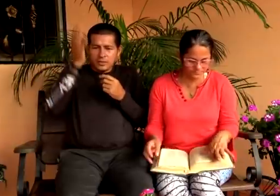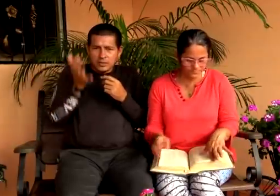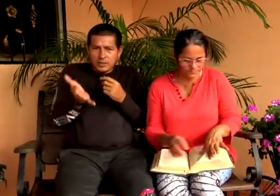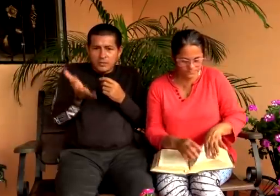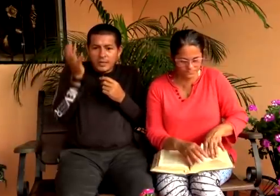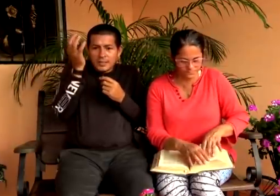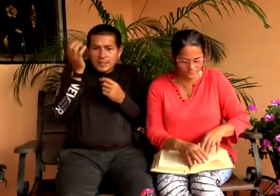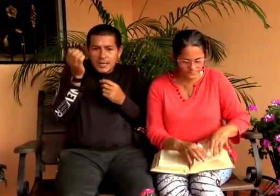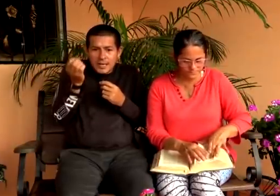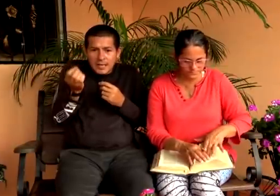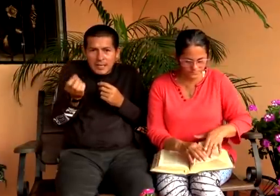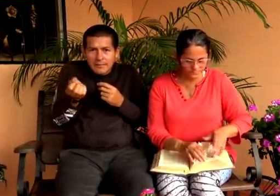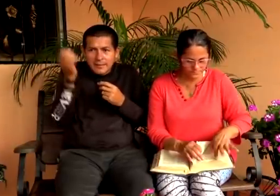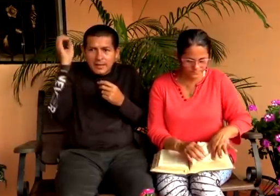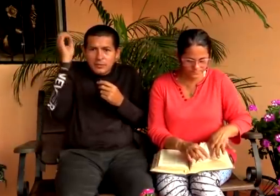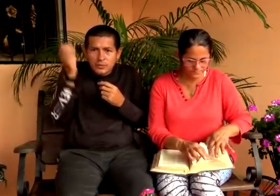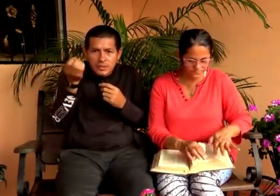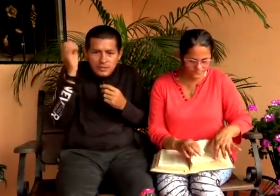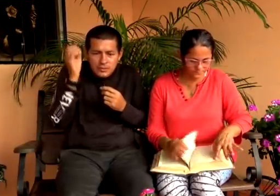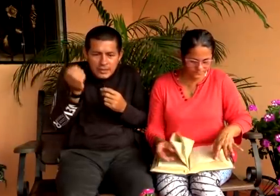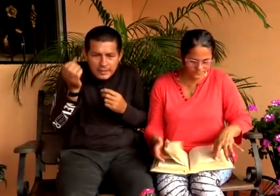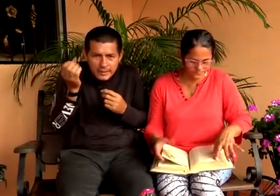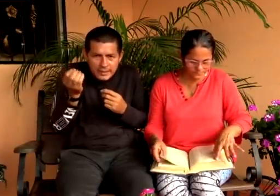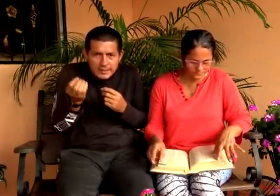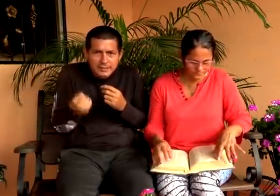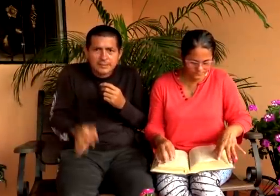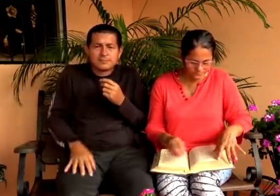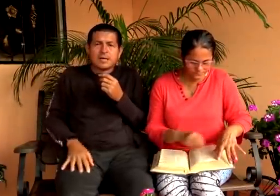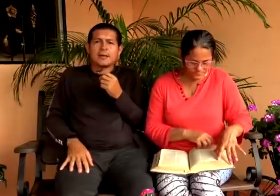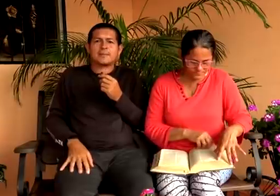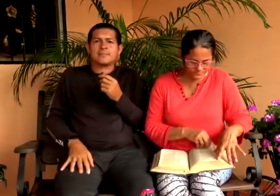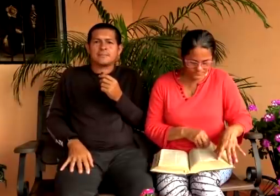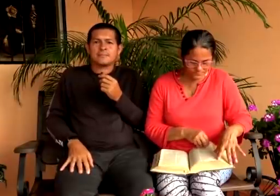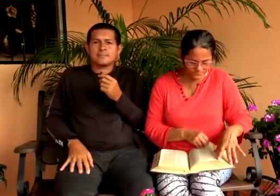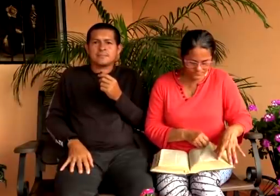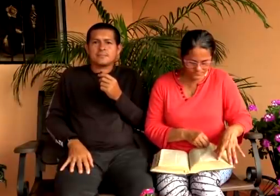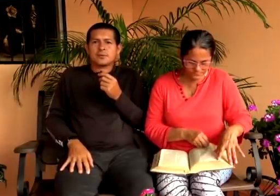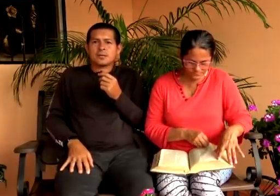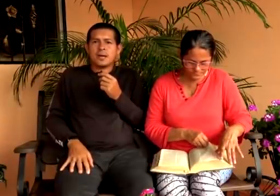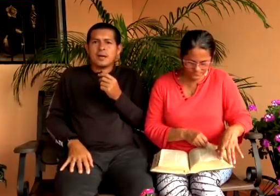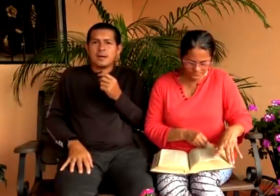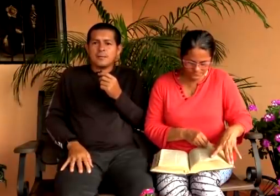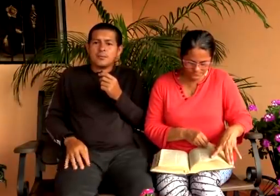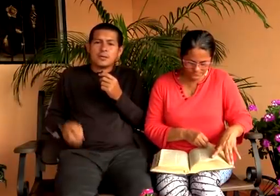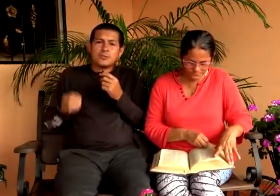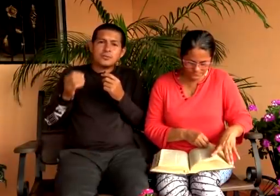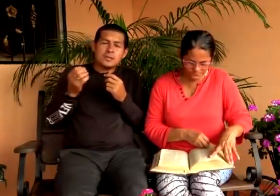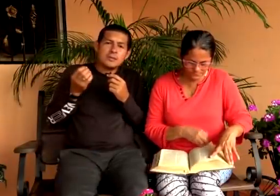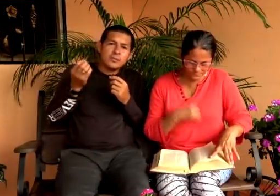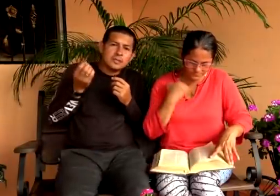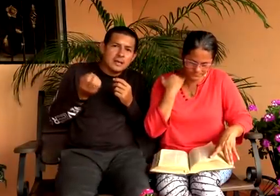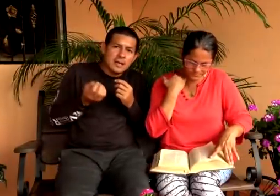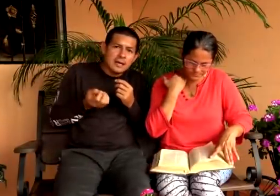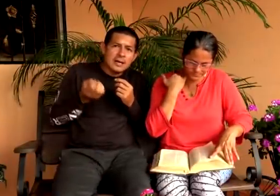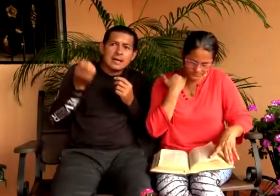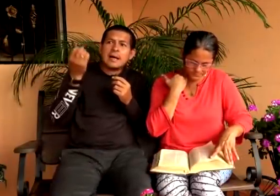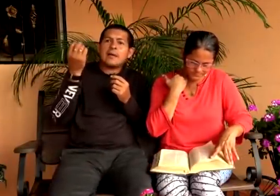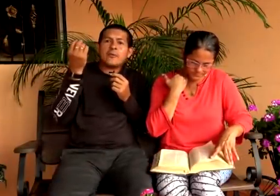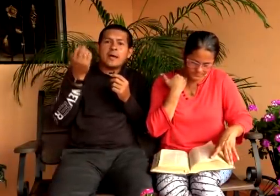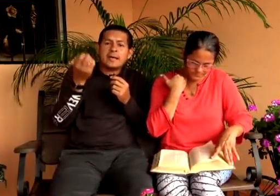Yo les digo, esta es la verdad, ustedes no la quieren aceptar. ¿Por qué? Porque ustedes no